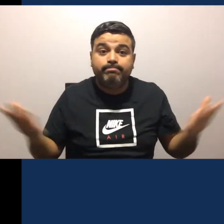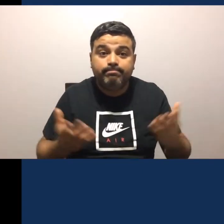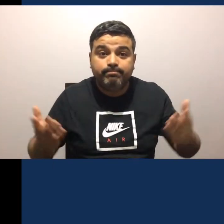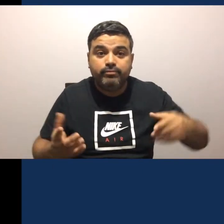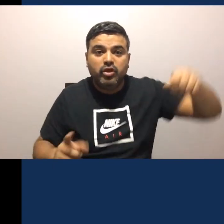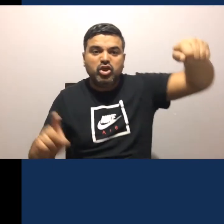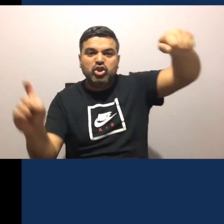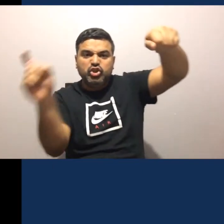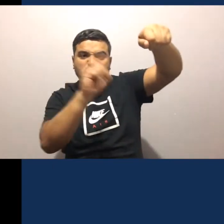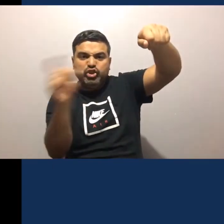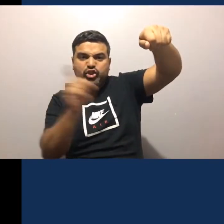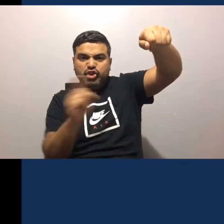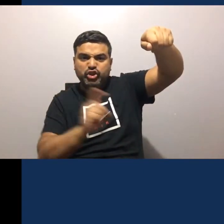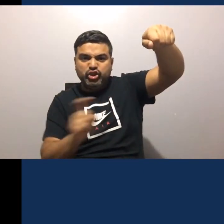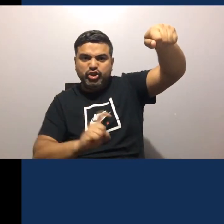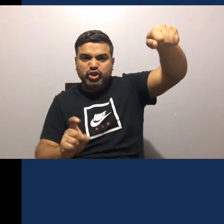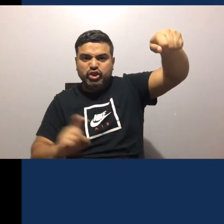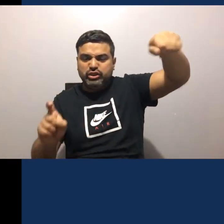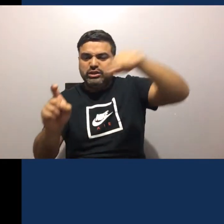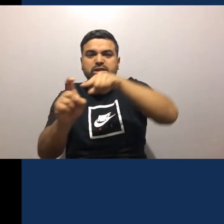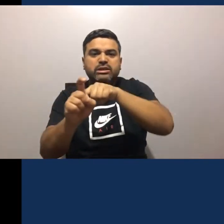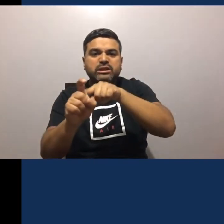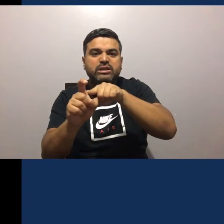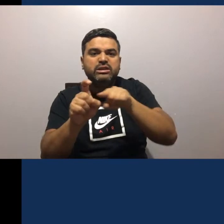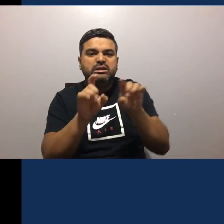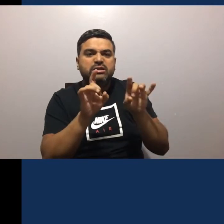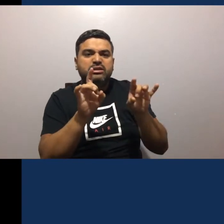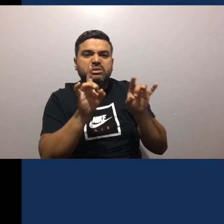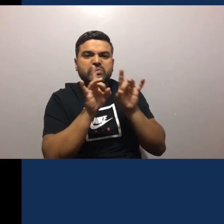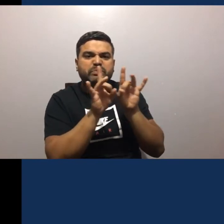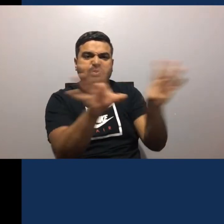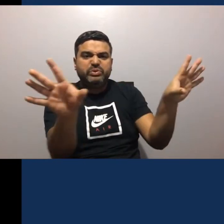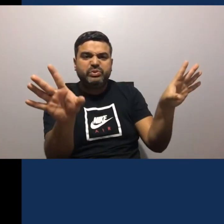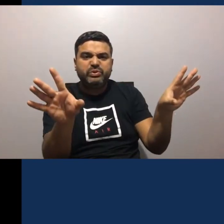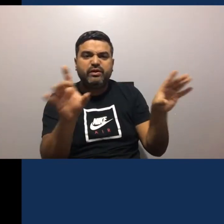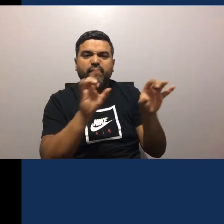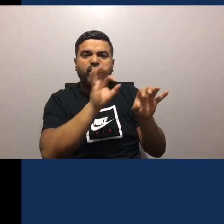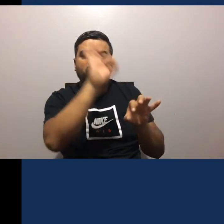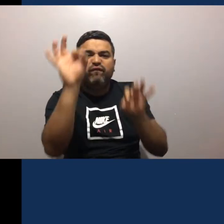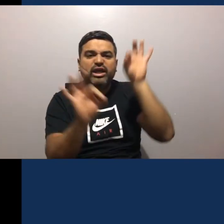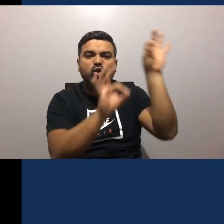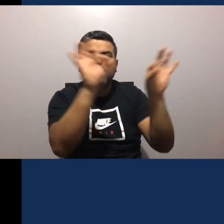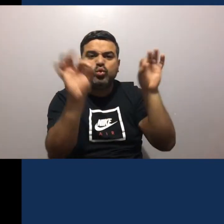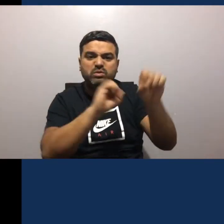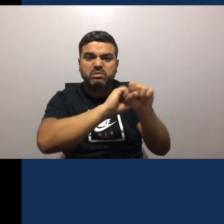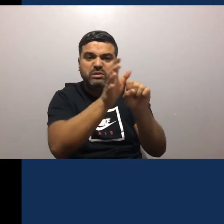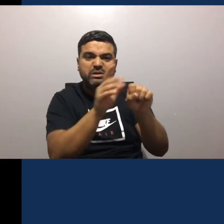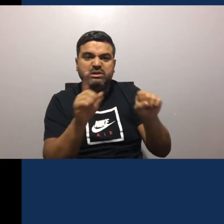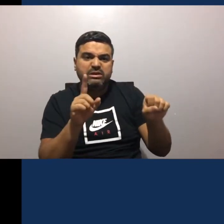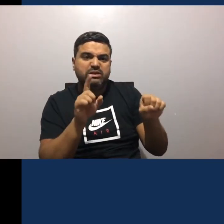desinfectala De esta forma Eliminarás El virus Que posiblemente Traiga en ella